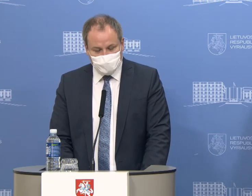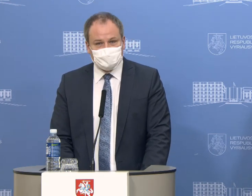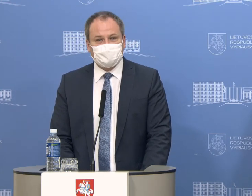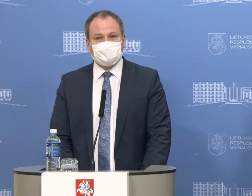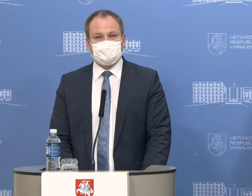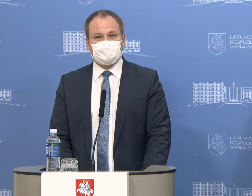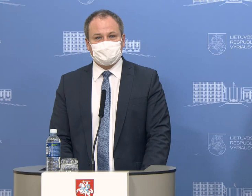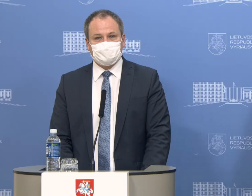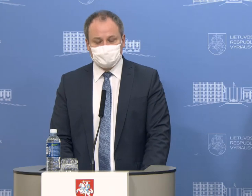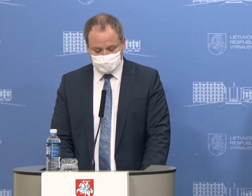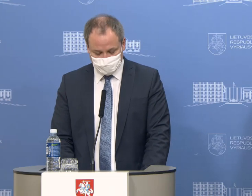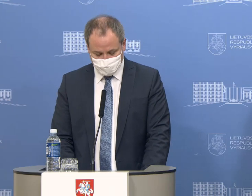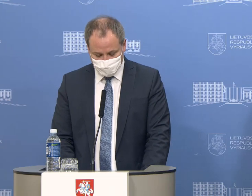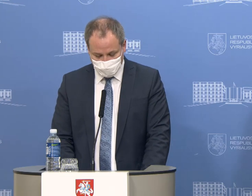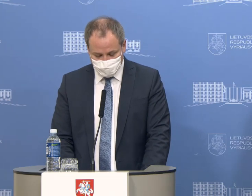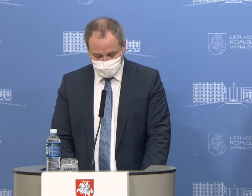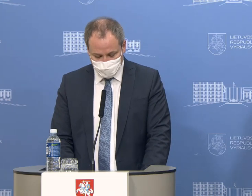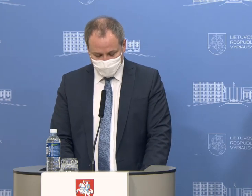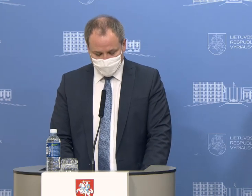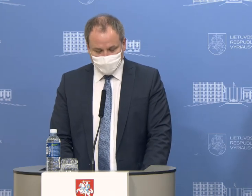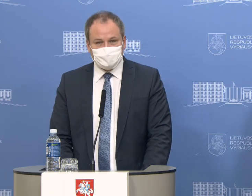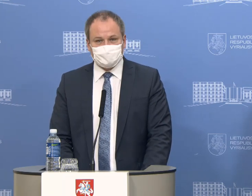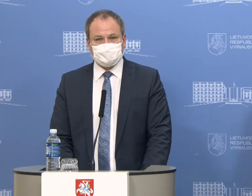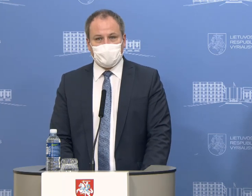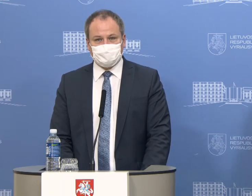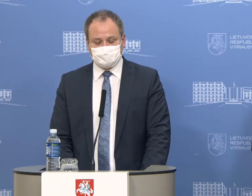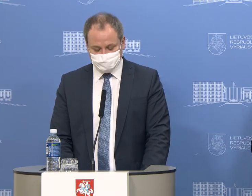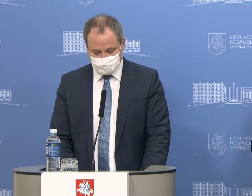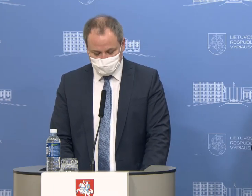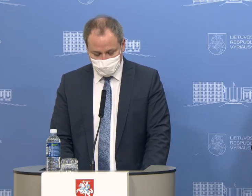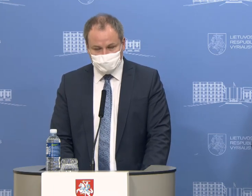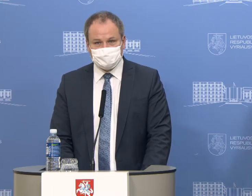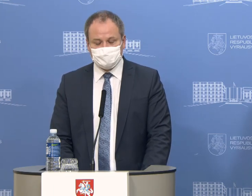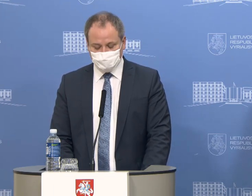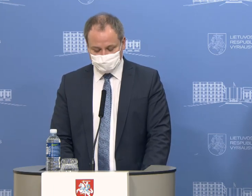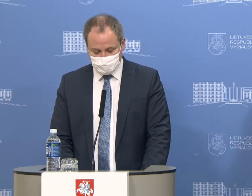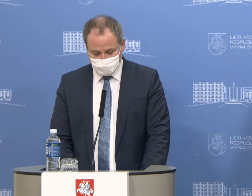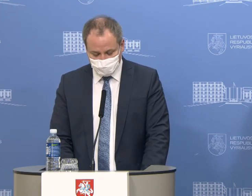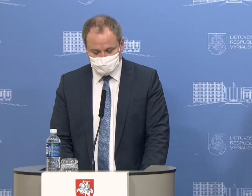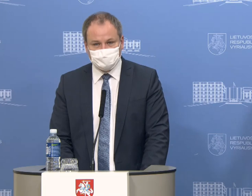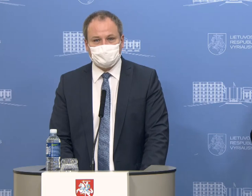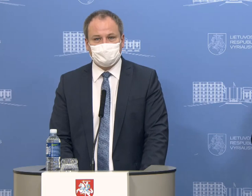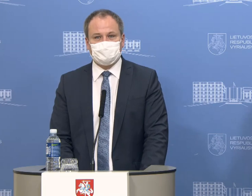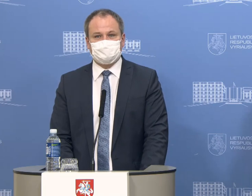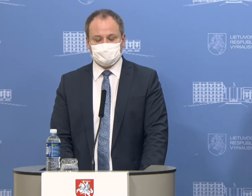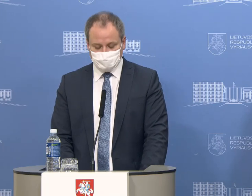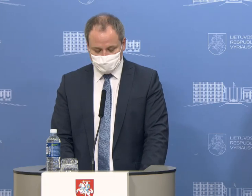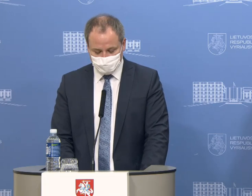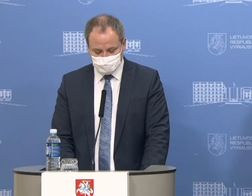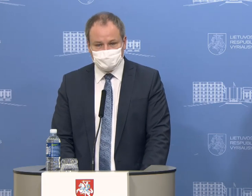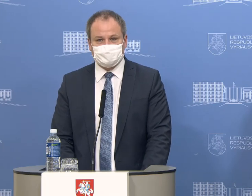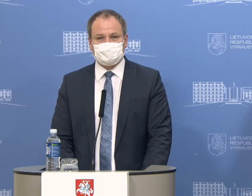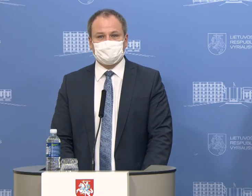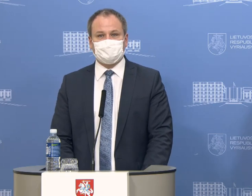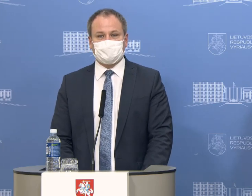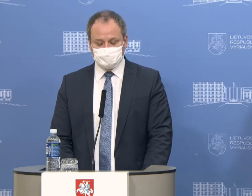vakar buvo ištirta virš tūkstančio mėginių, tos apimtis vis didėja ir tyrimų bus atliekama vis daugiau, iš viso jau